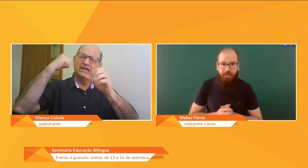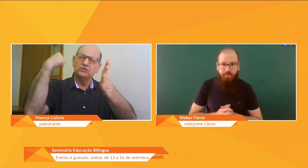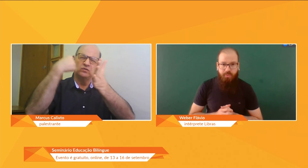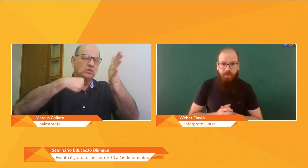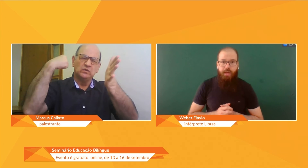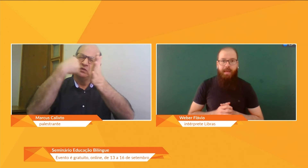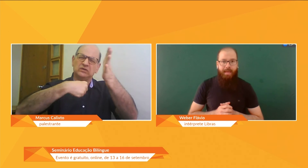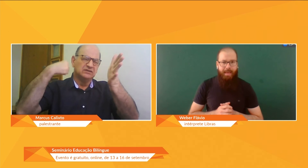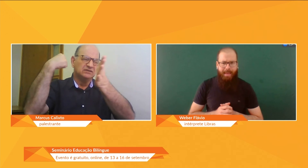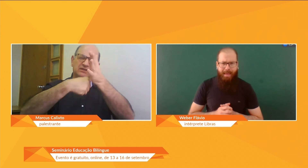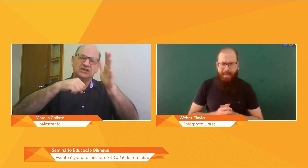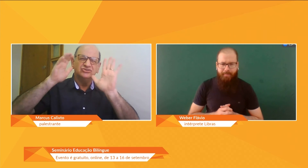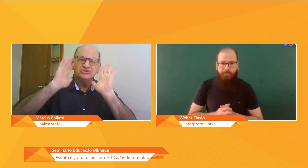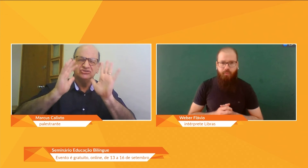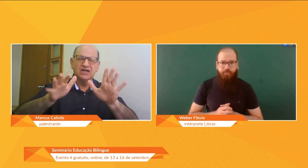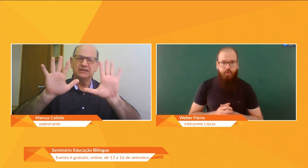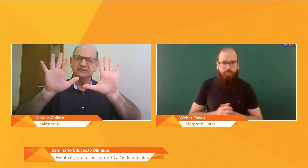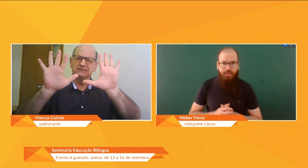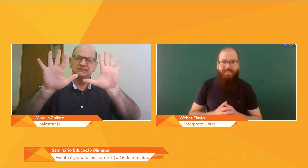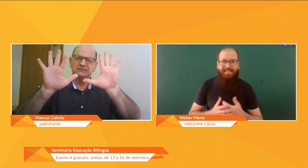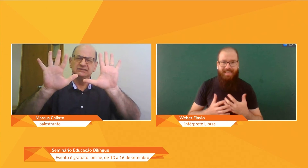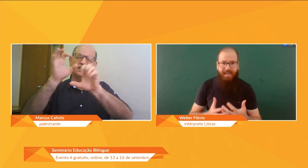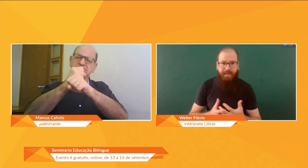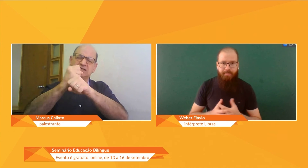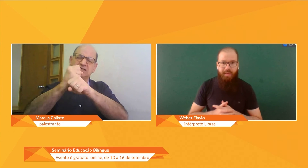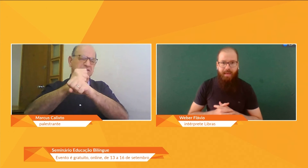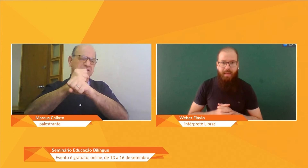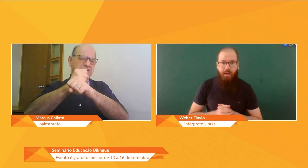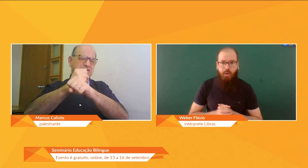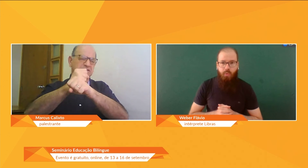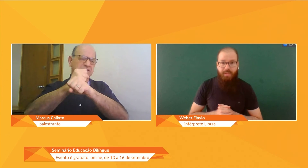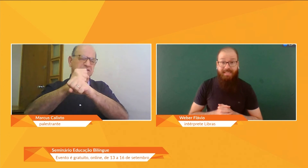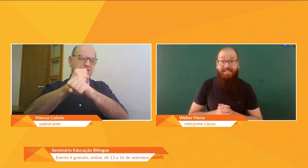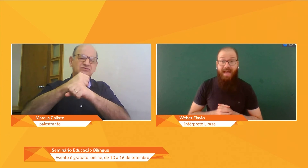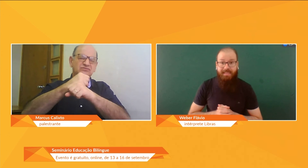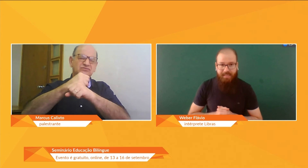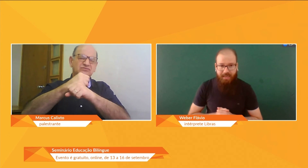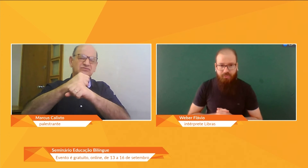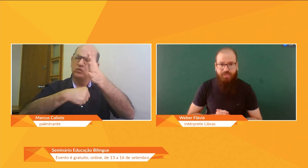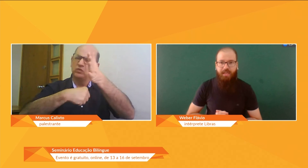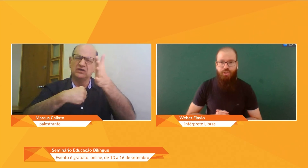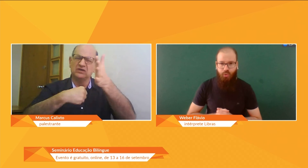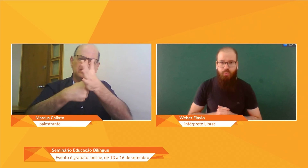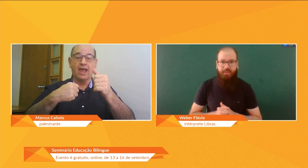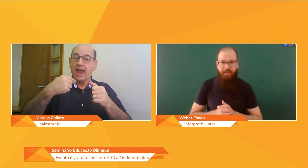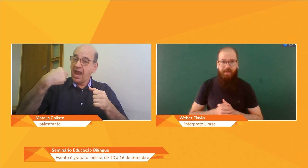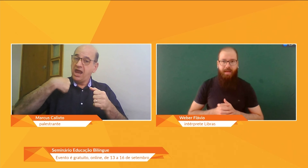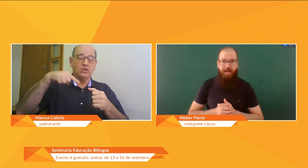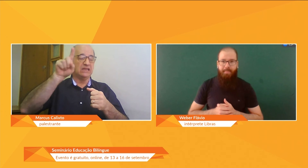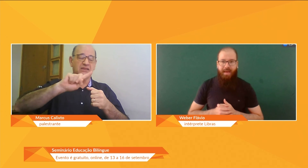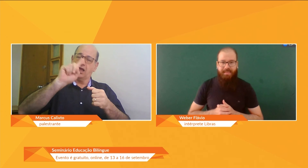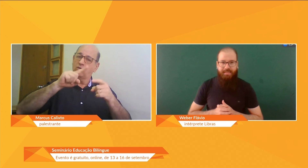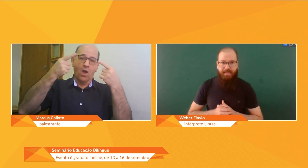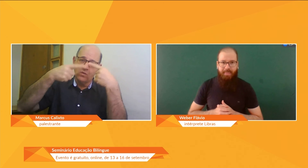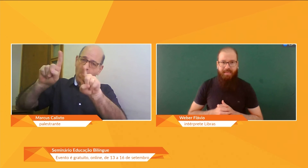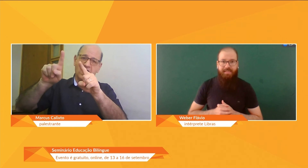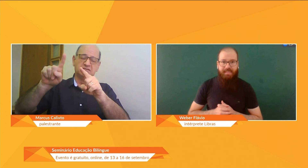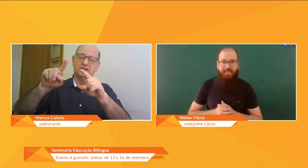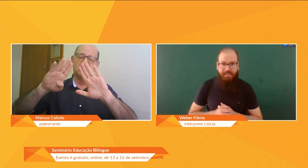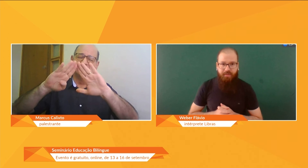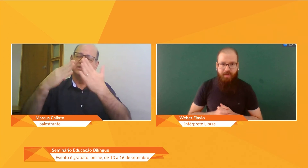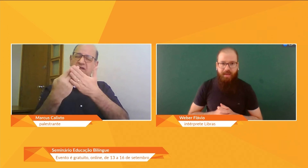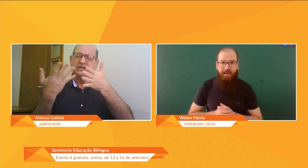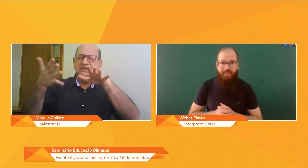panorâmico, vou dizer esses 10 anos de luta mais